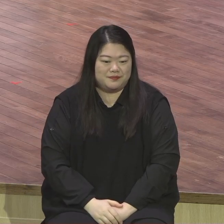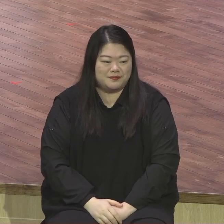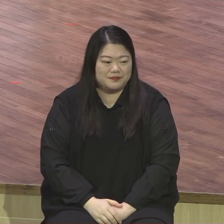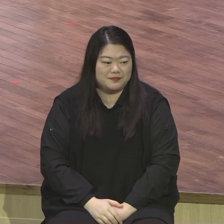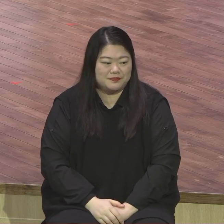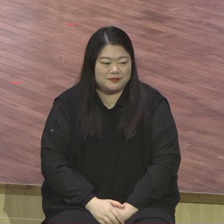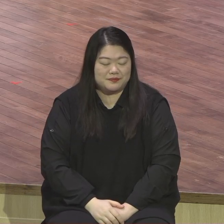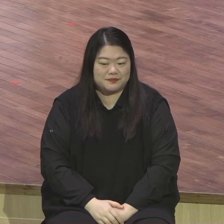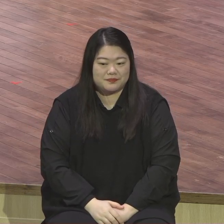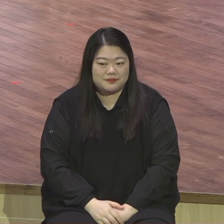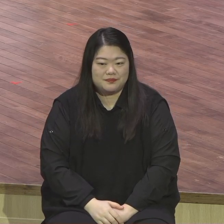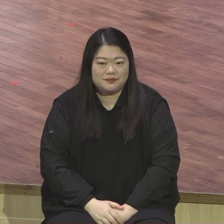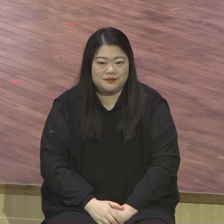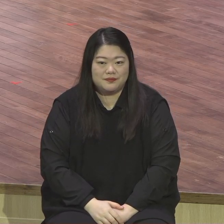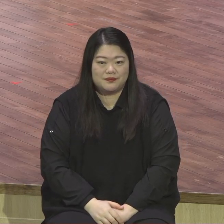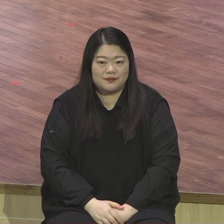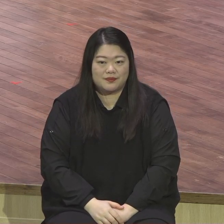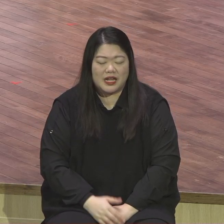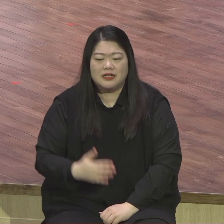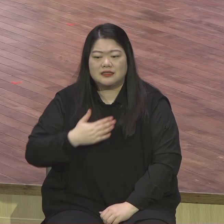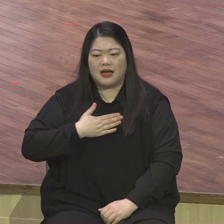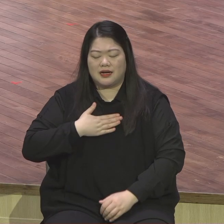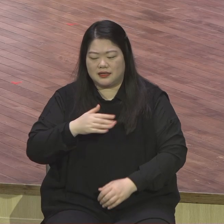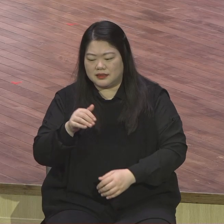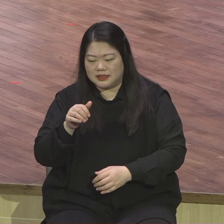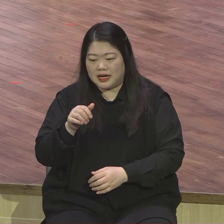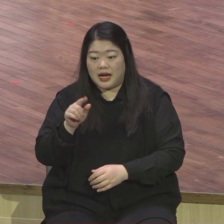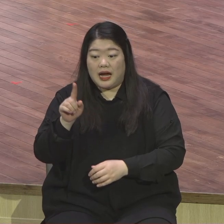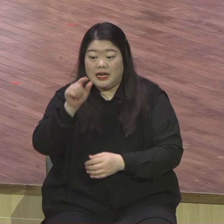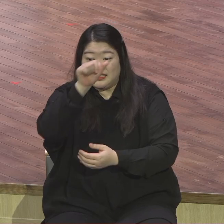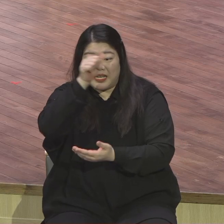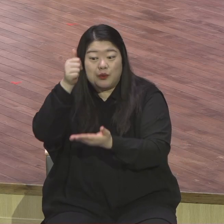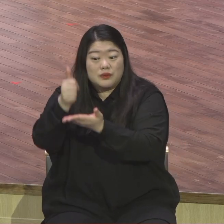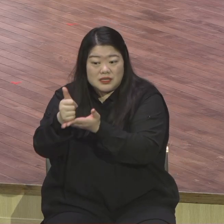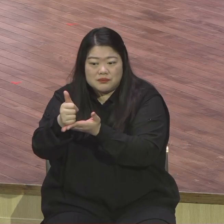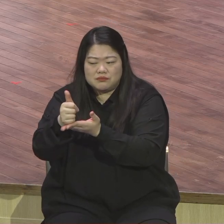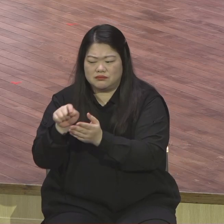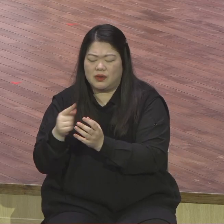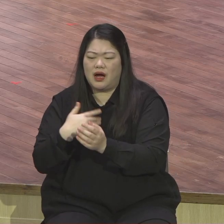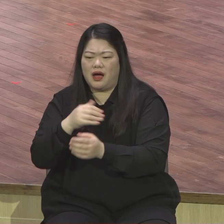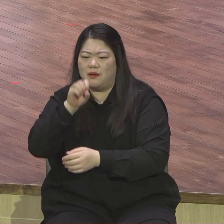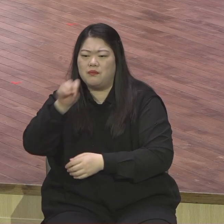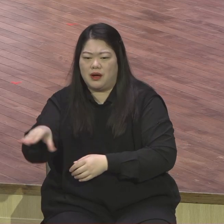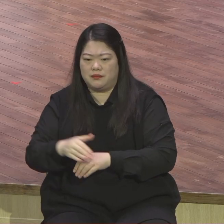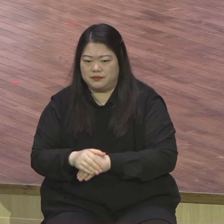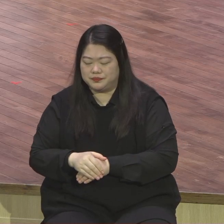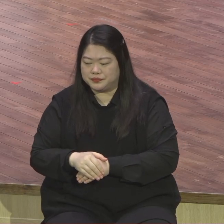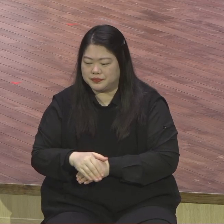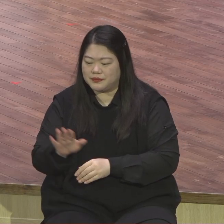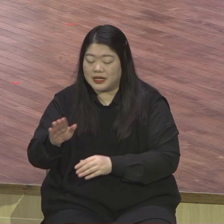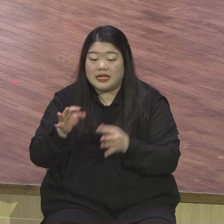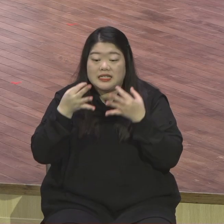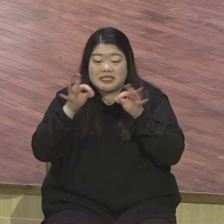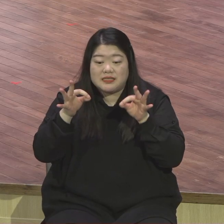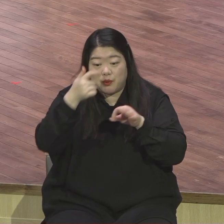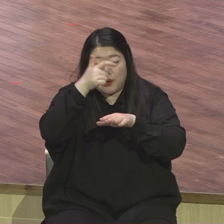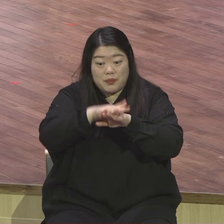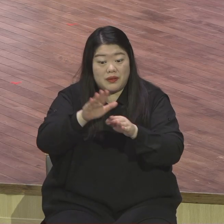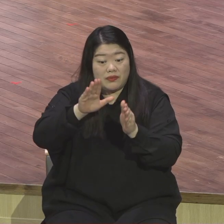우리 당의 서기 장노님이 이야기했어요 심리학 기도에도 우리 노이섬 장노님 중심으로 해서 이